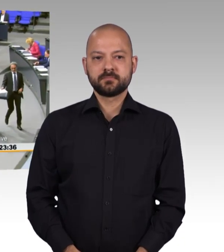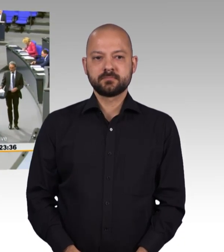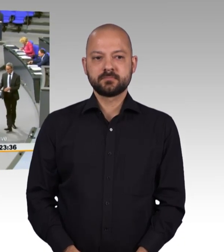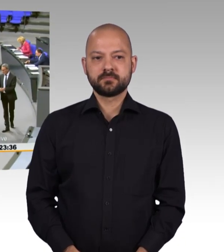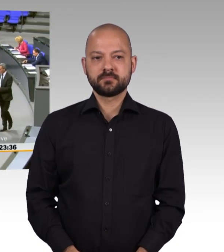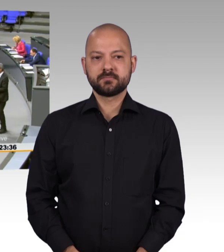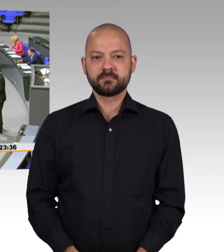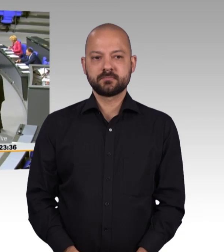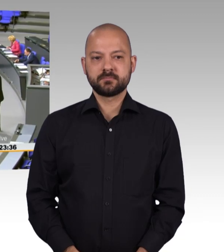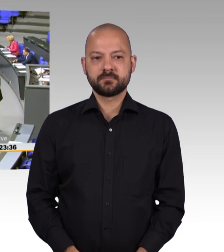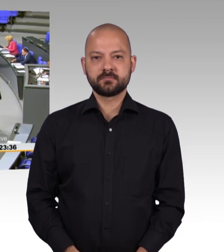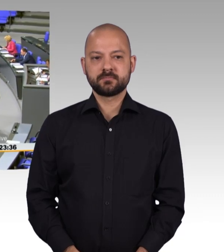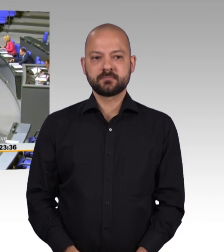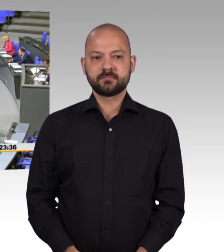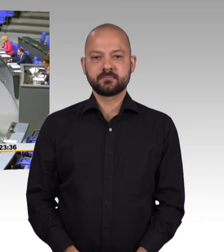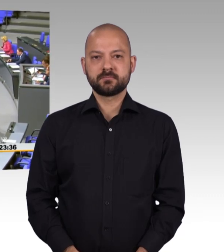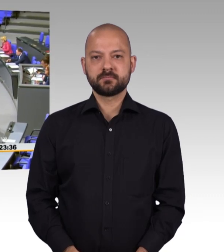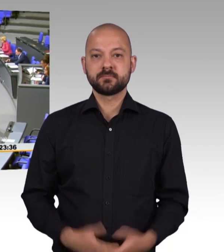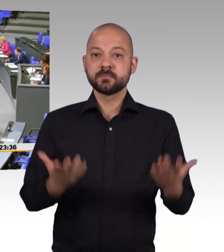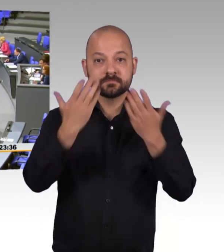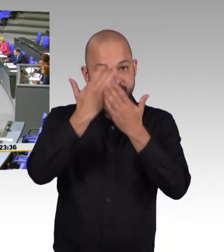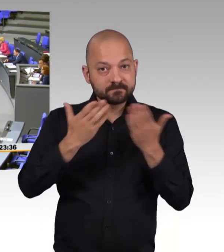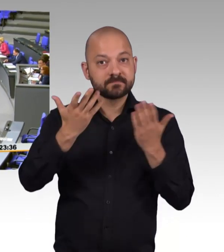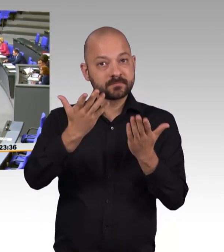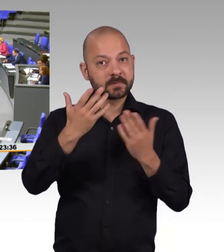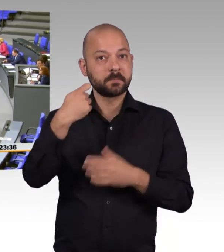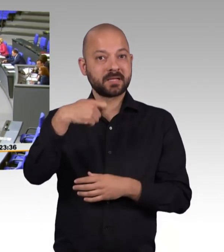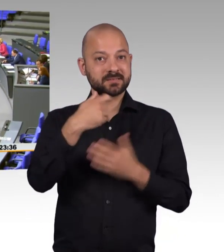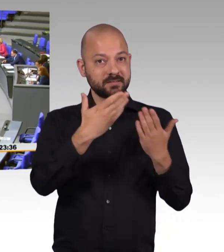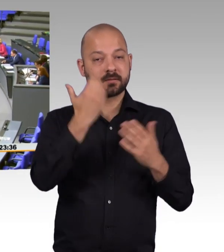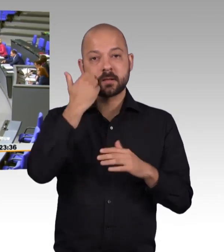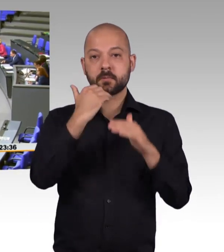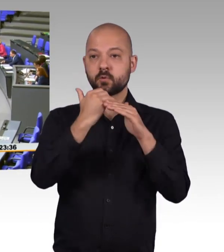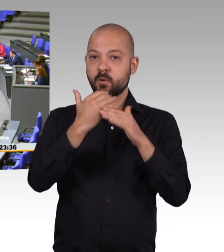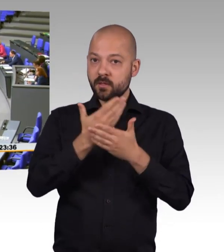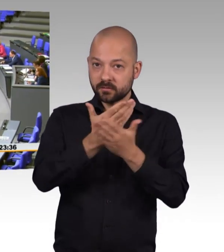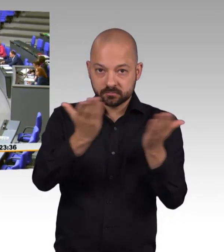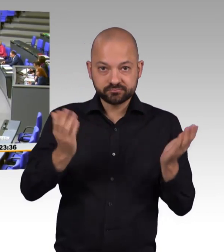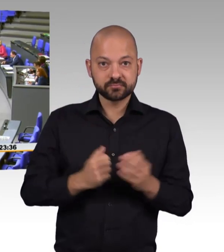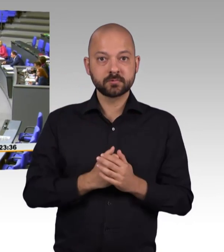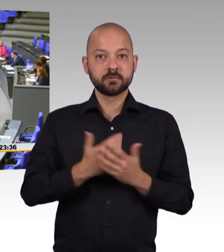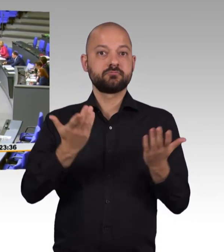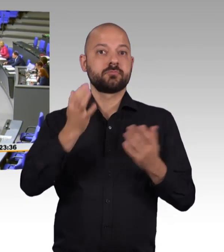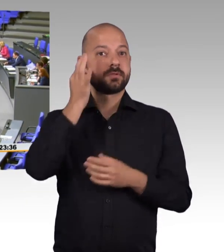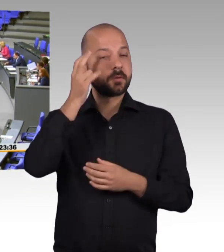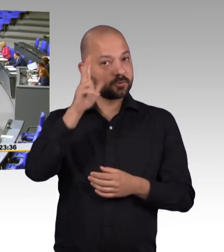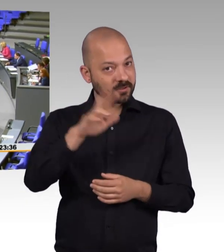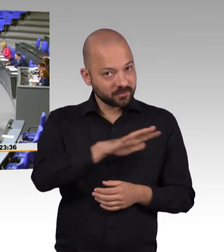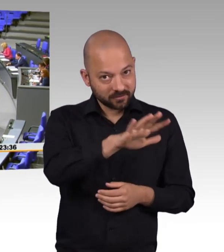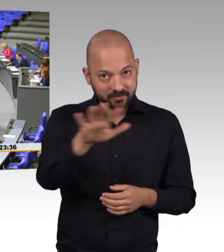Sehr geehrter Herr Präsident! Liebe Kolleginnen und Kollegen! Meine sehr geehrten Damen und Herren! Heute ist ein guter Tag für